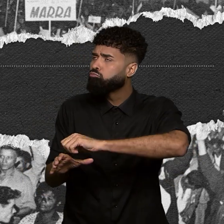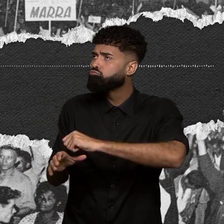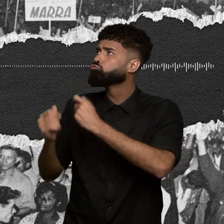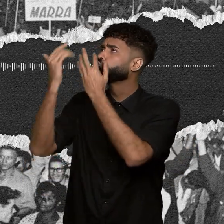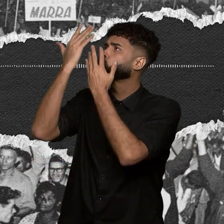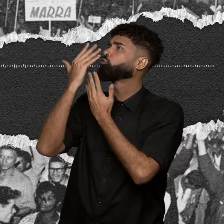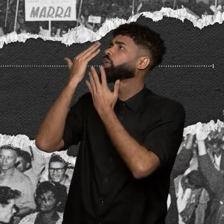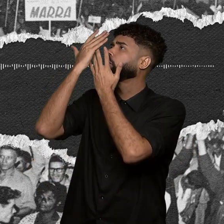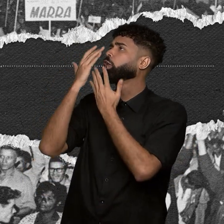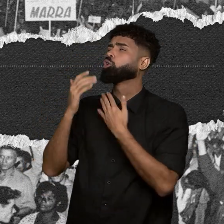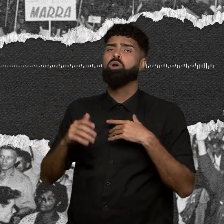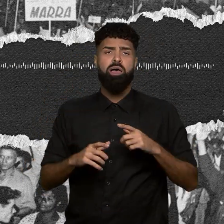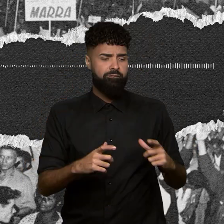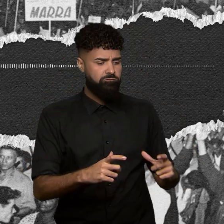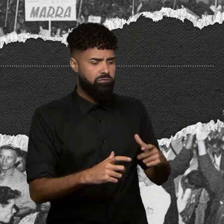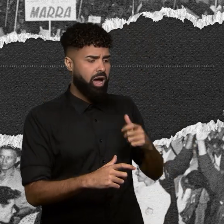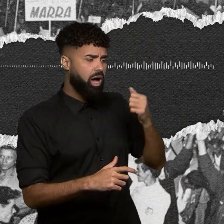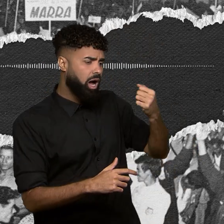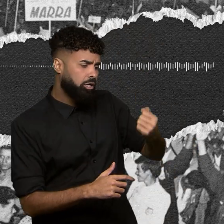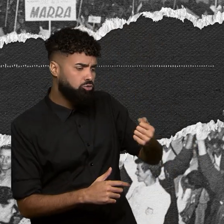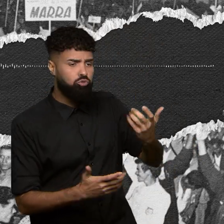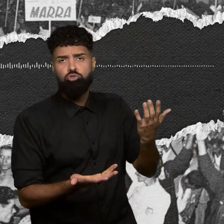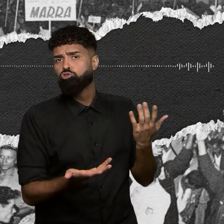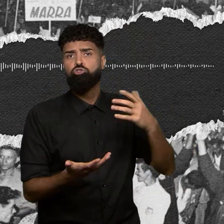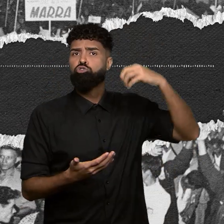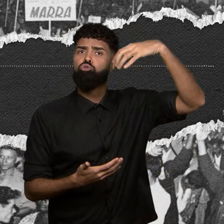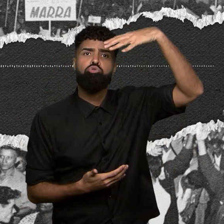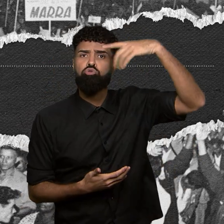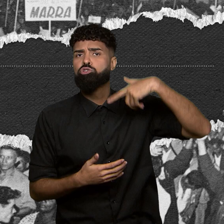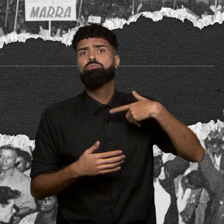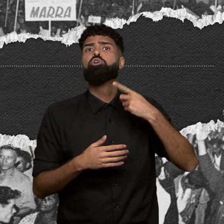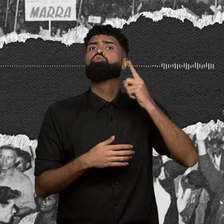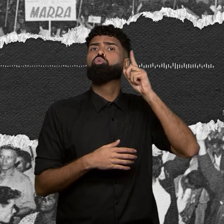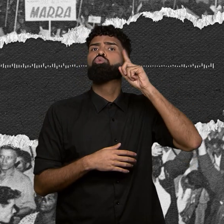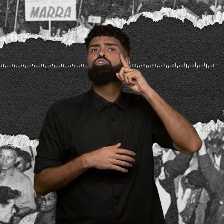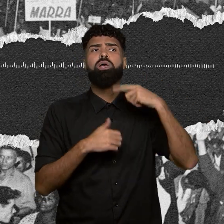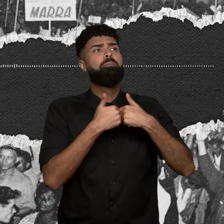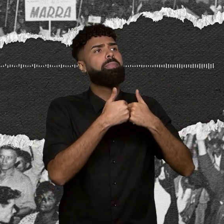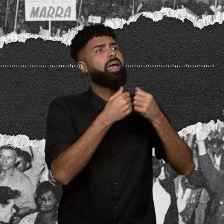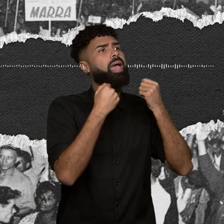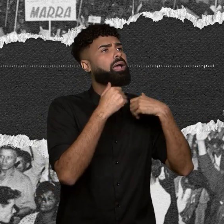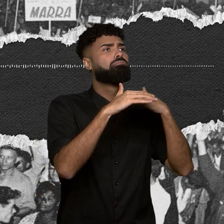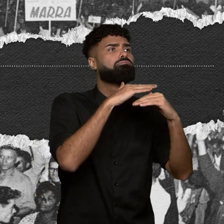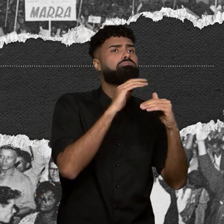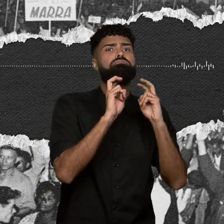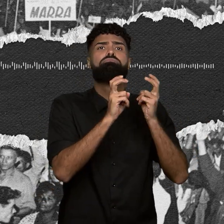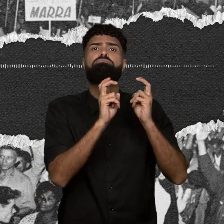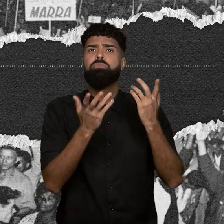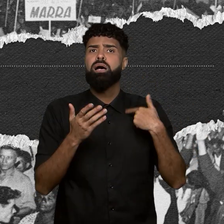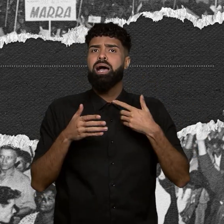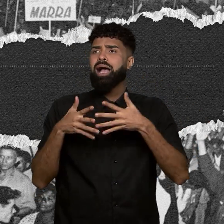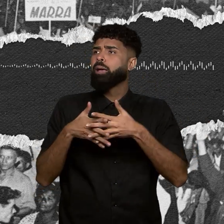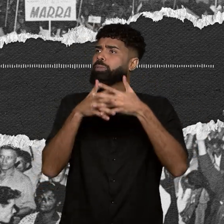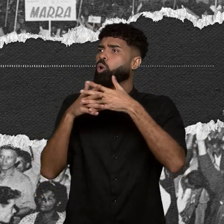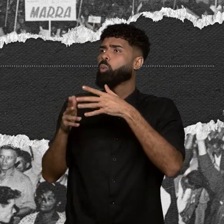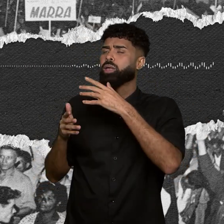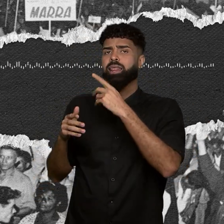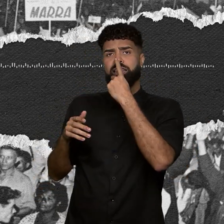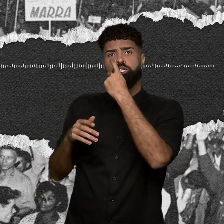com vaso sanitário, luz, transporte até em casa ou perto. Caminhão do lixo passando na porta. Pois é. Isso não é a